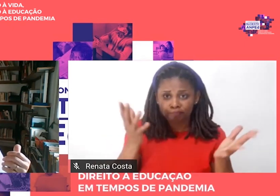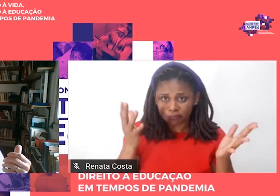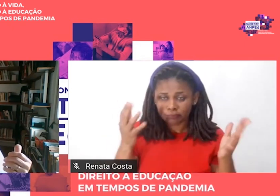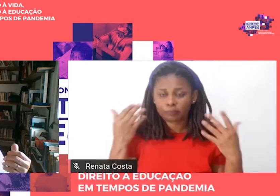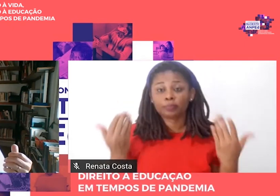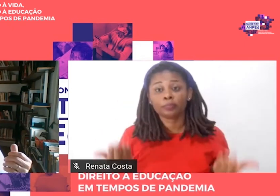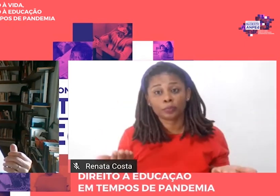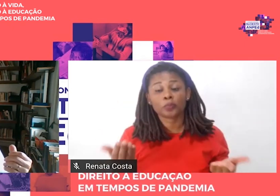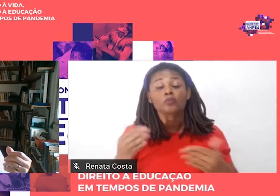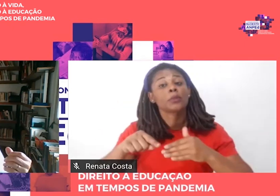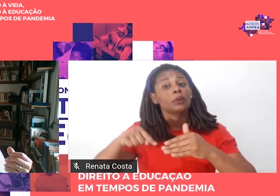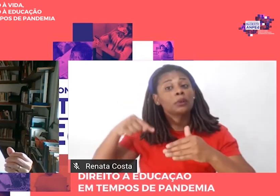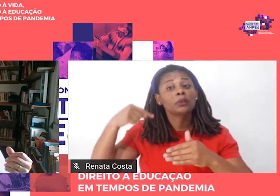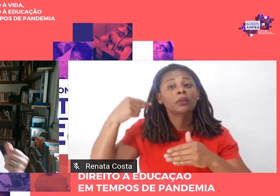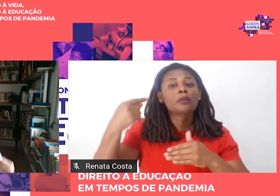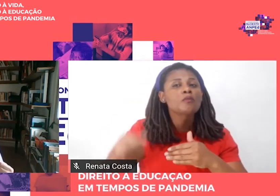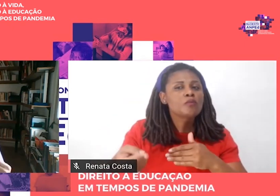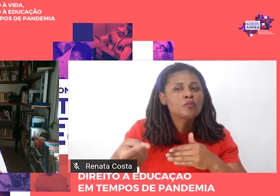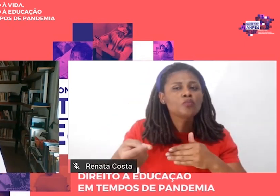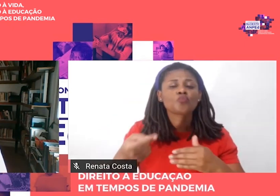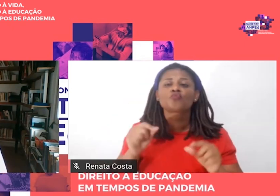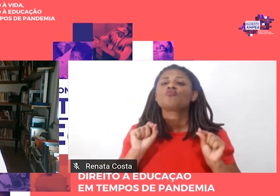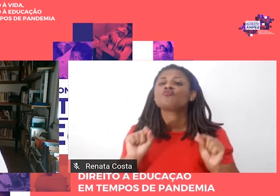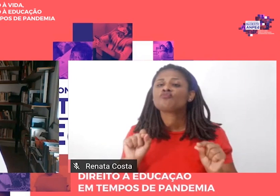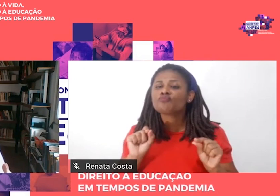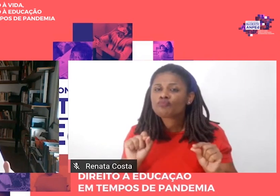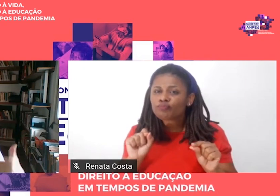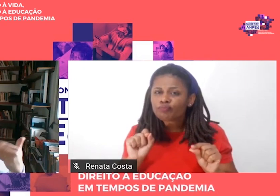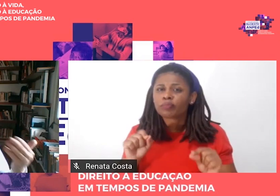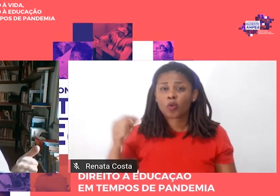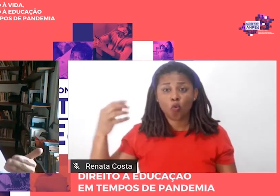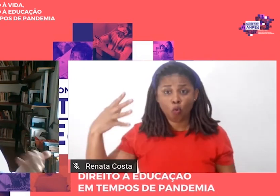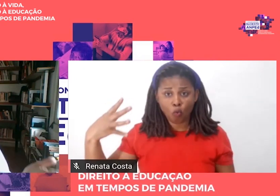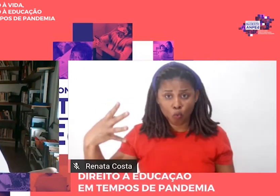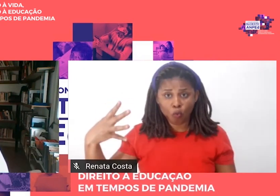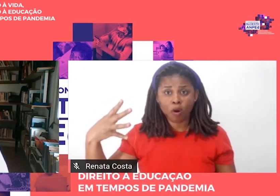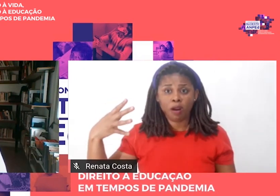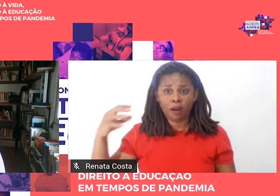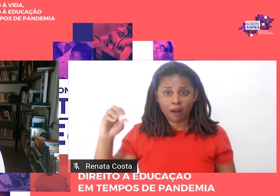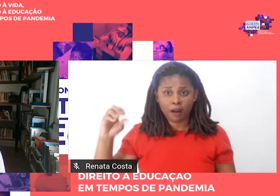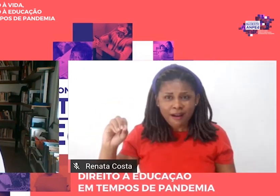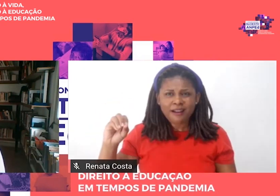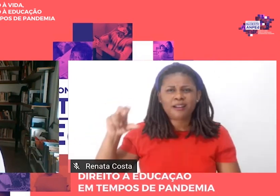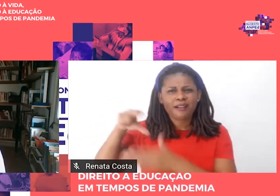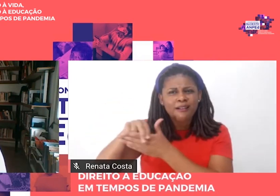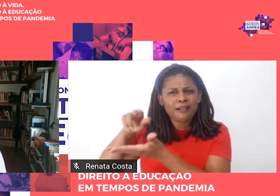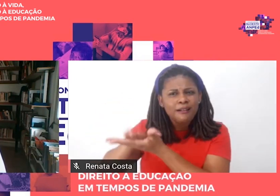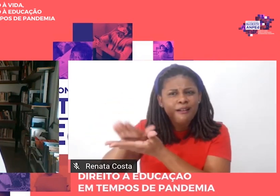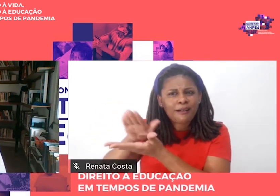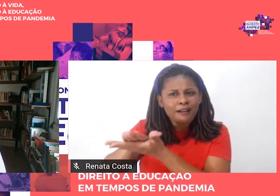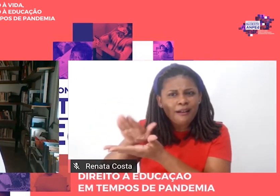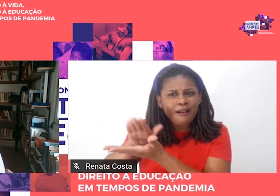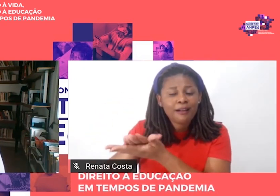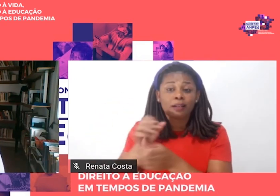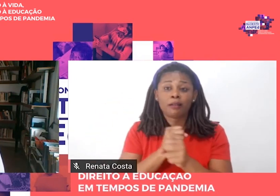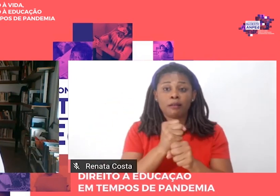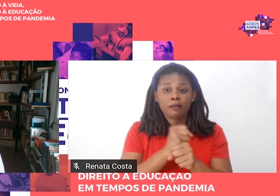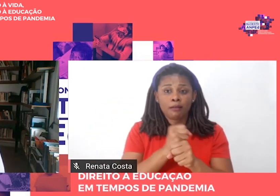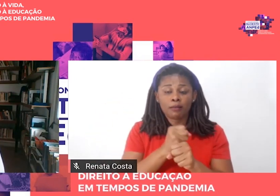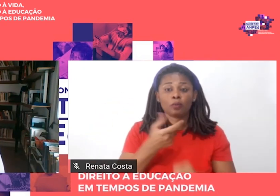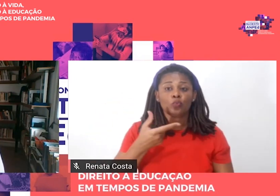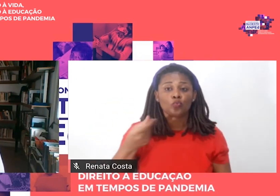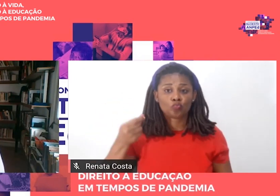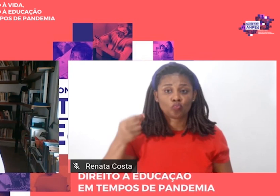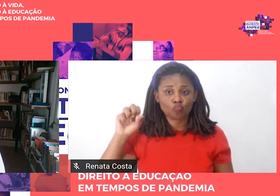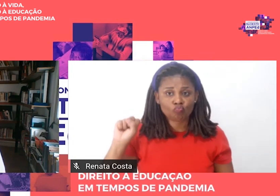após a quadragésima, que ocorreu em 2008, após